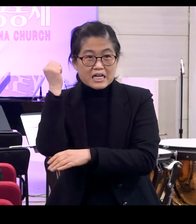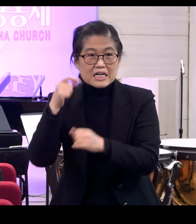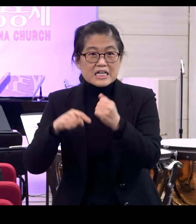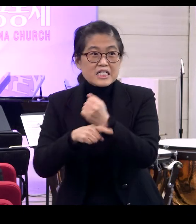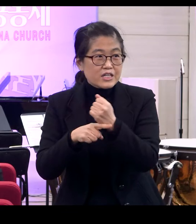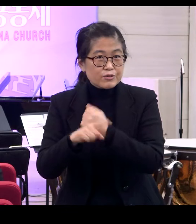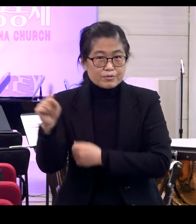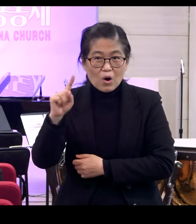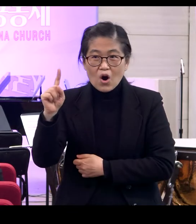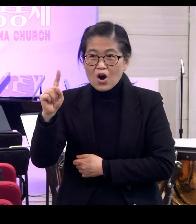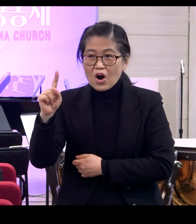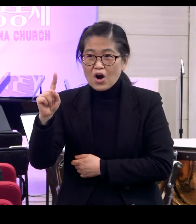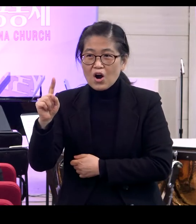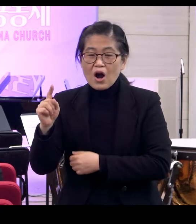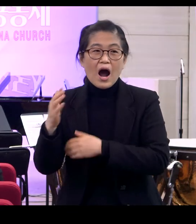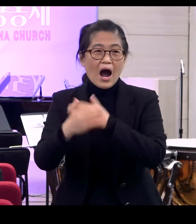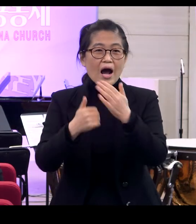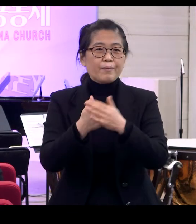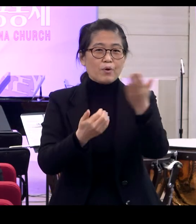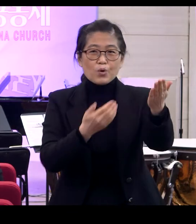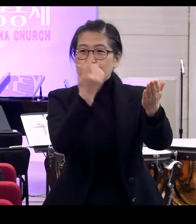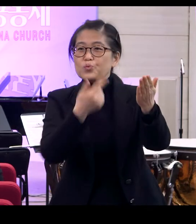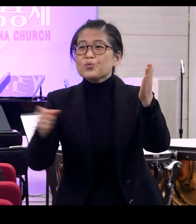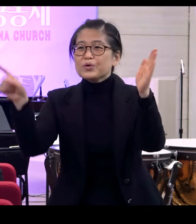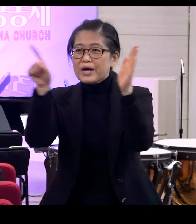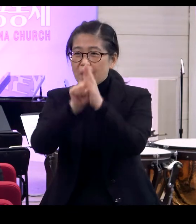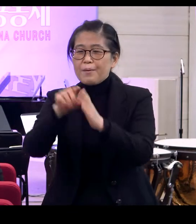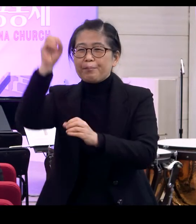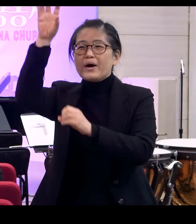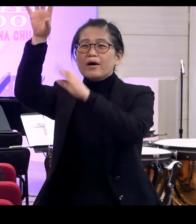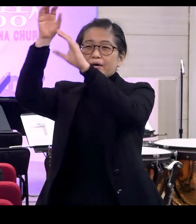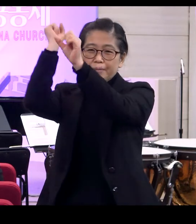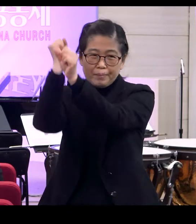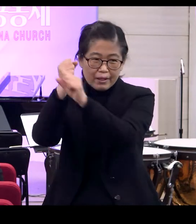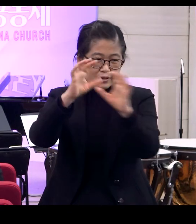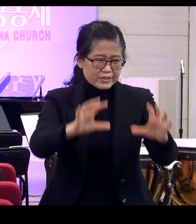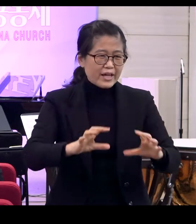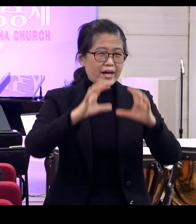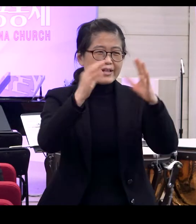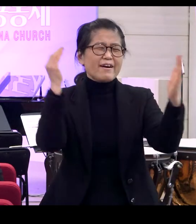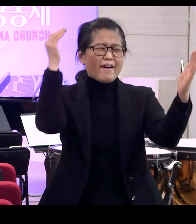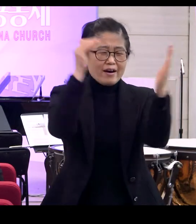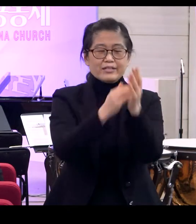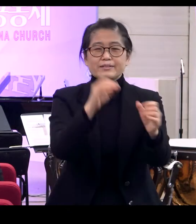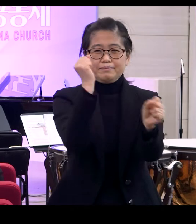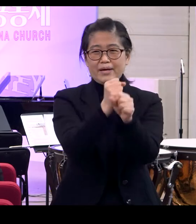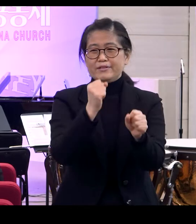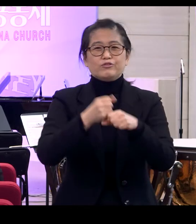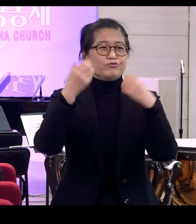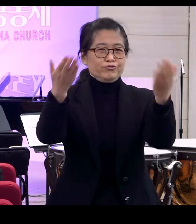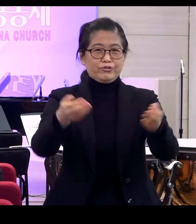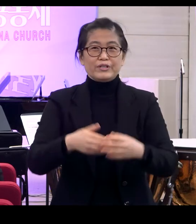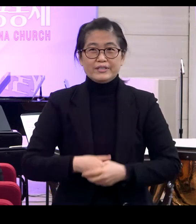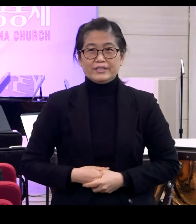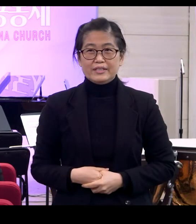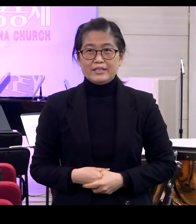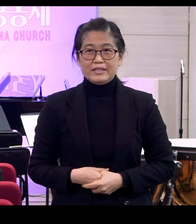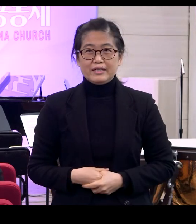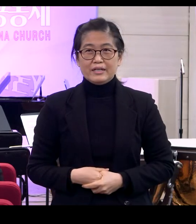말하고 있느냐 바로 하나님이 너를 위해서 별을 만들고 세상을 만들었다고 이렇게 말하는 이 부분이 기가